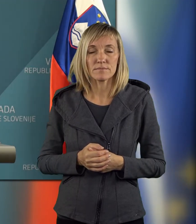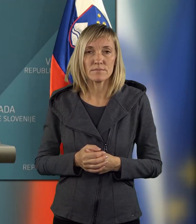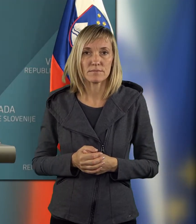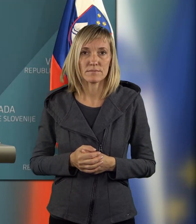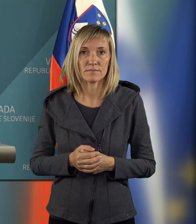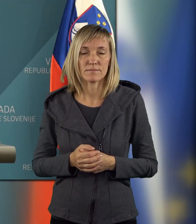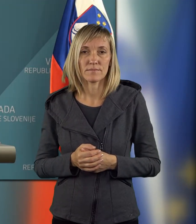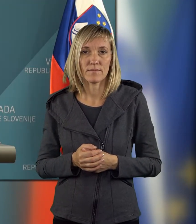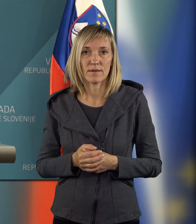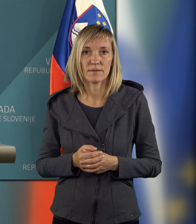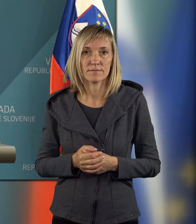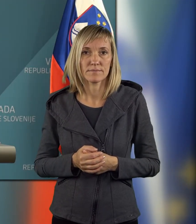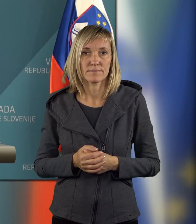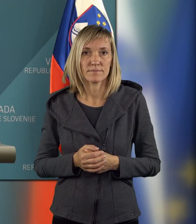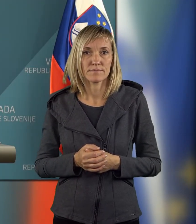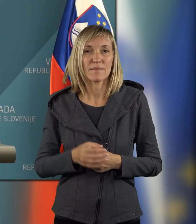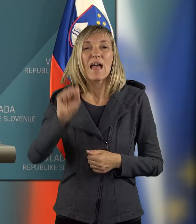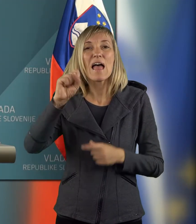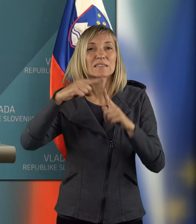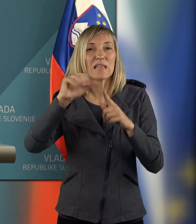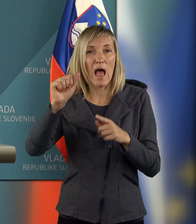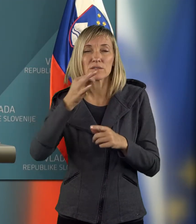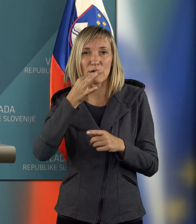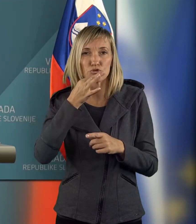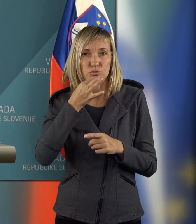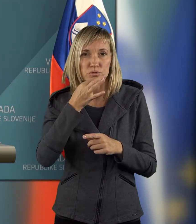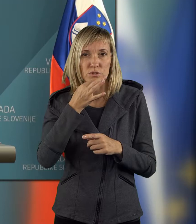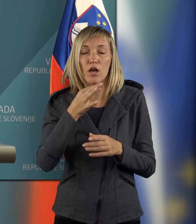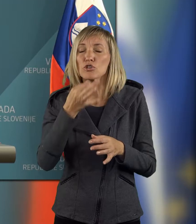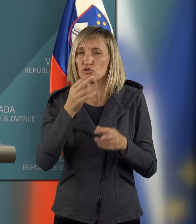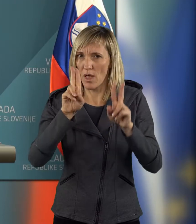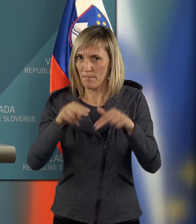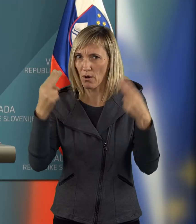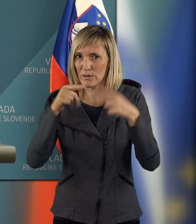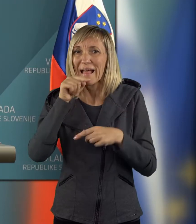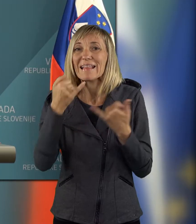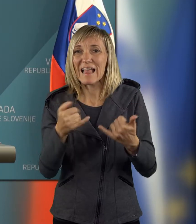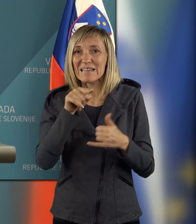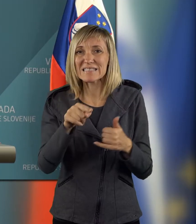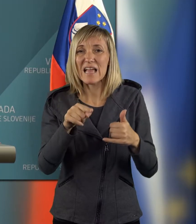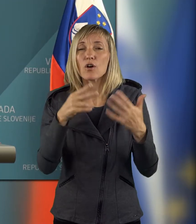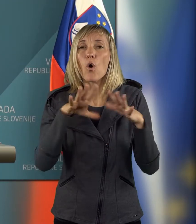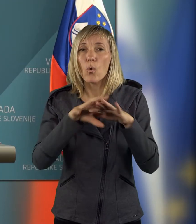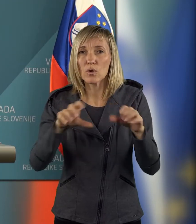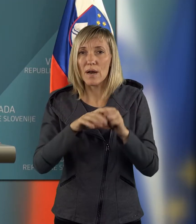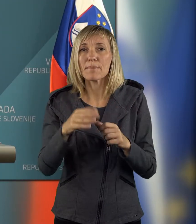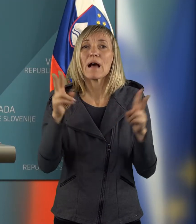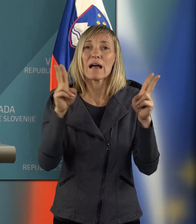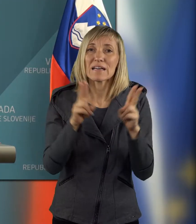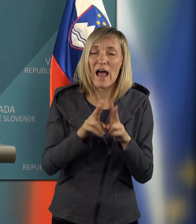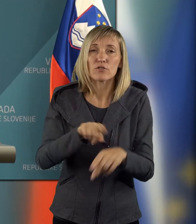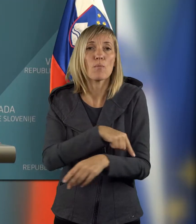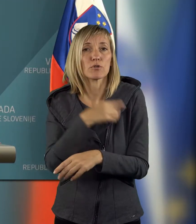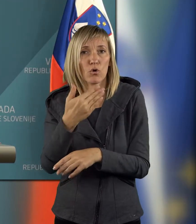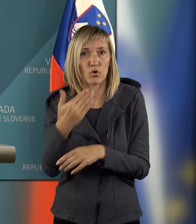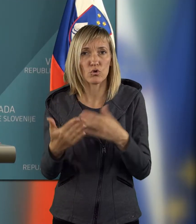Zdaj, vrtve CSA, torej, če vas gre prorozumeti danes, teh ukrepov, kratkoročnih in dolgoročnih za